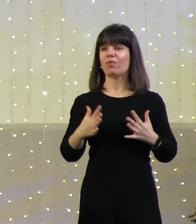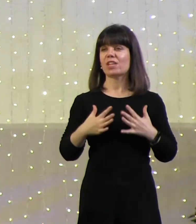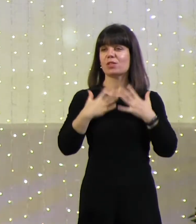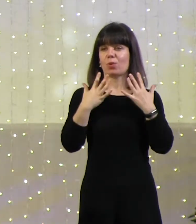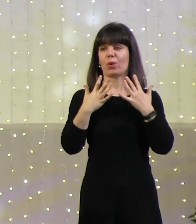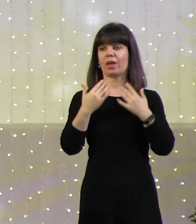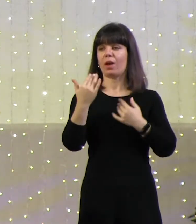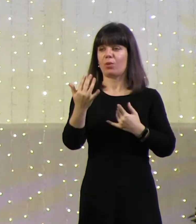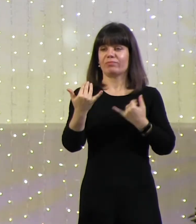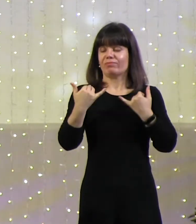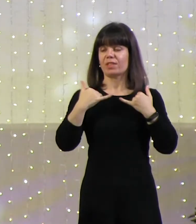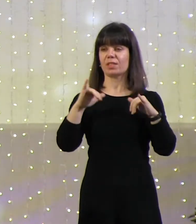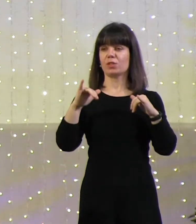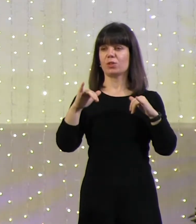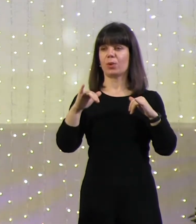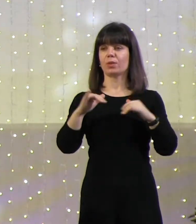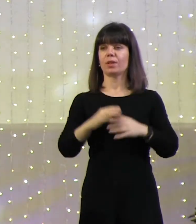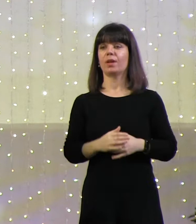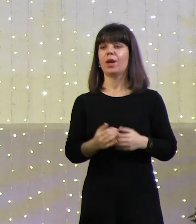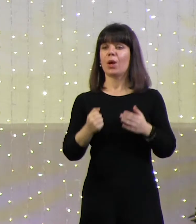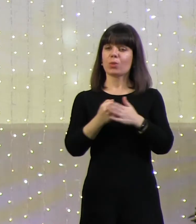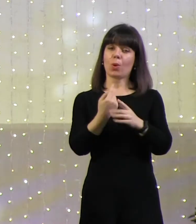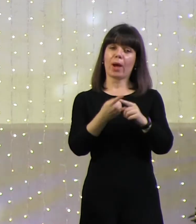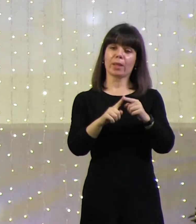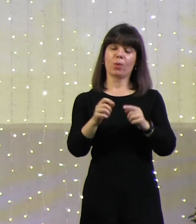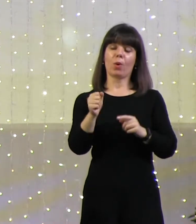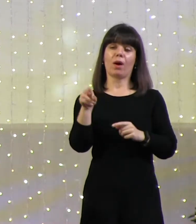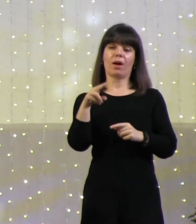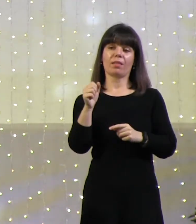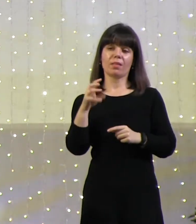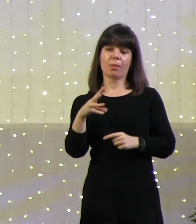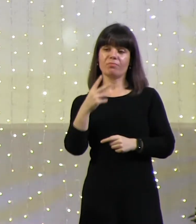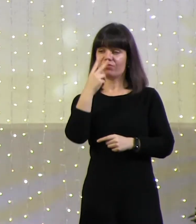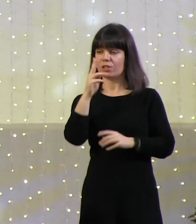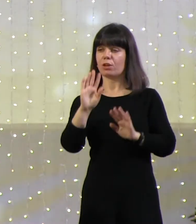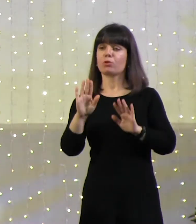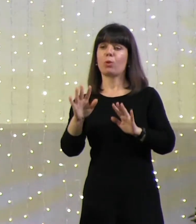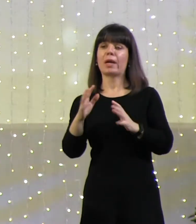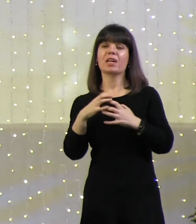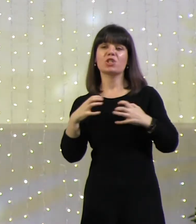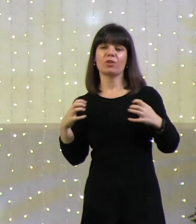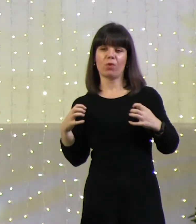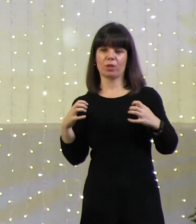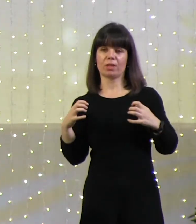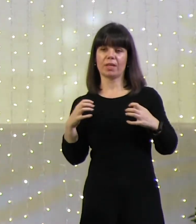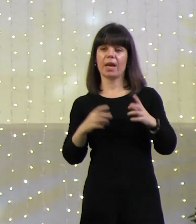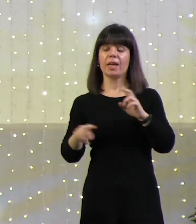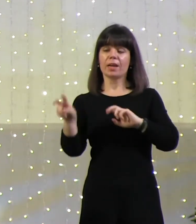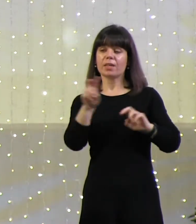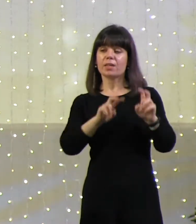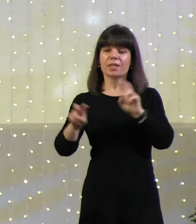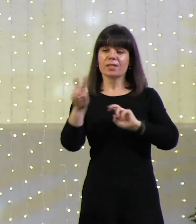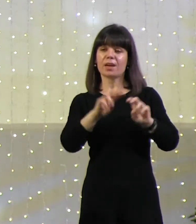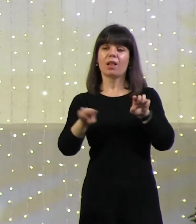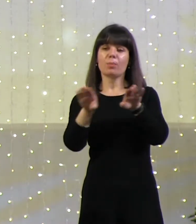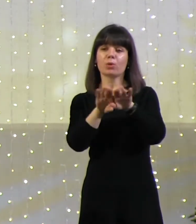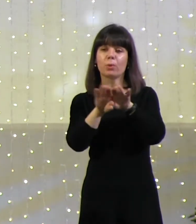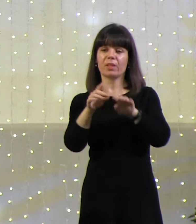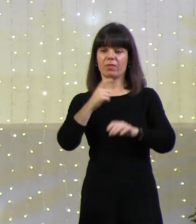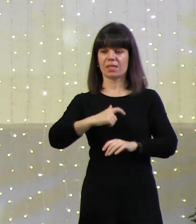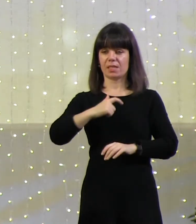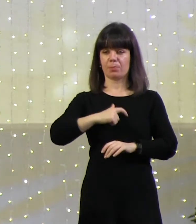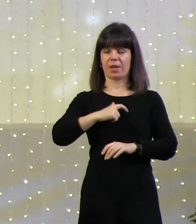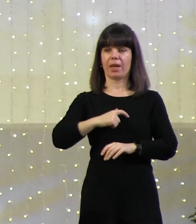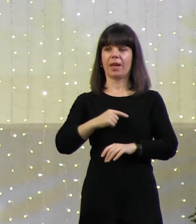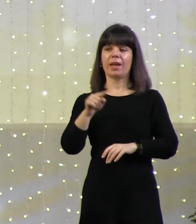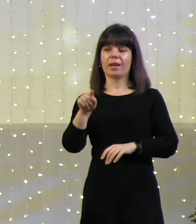все, что он видел, — это животные, которым он давал имена. И он пытался среди них найти подобного себе. И там у него не было